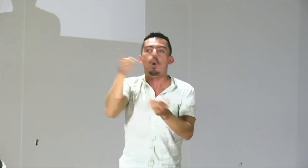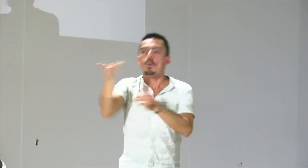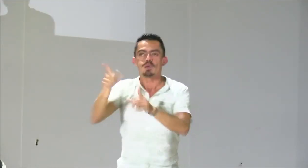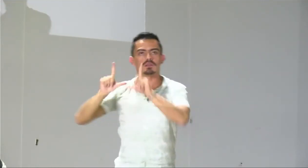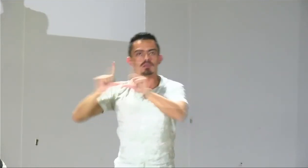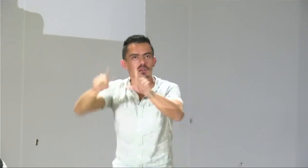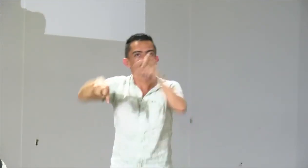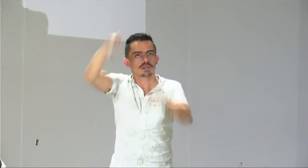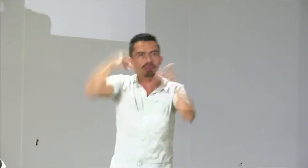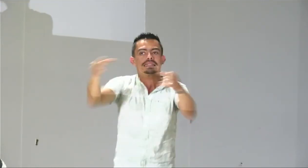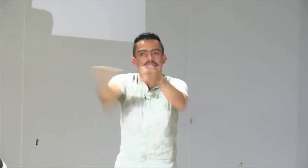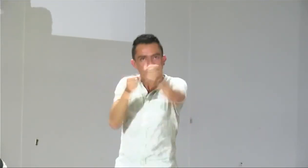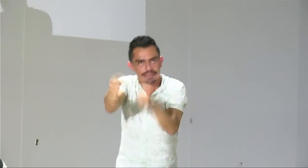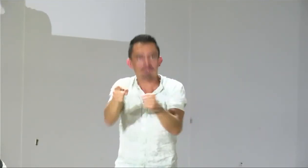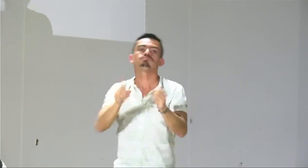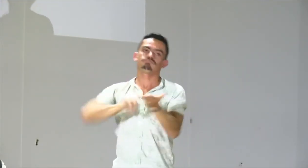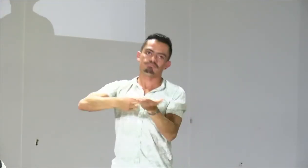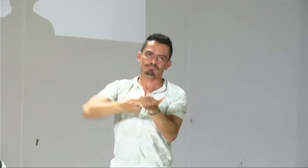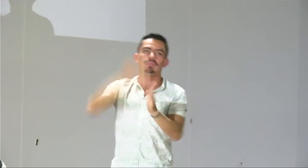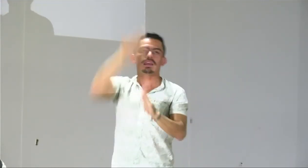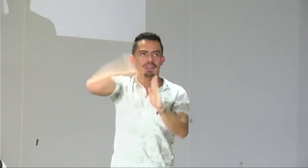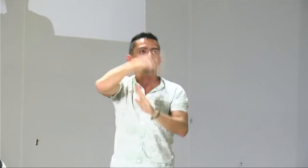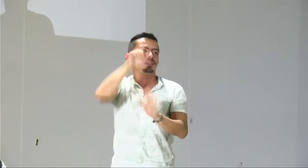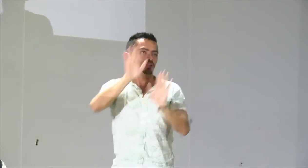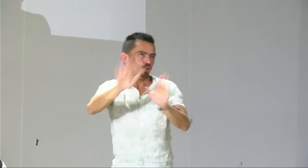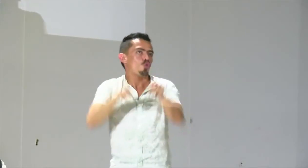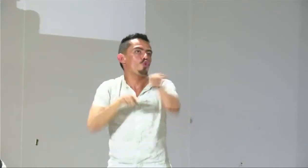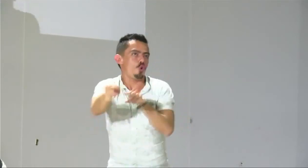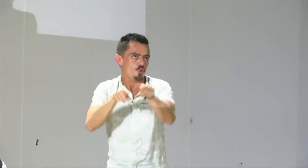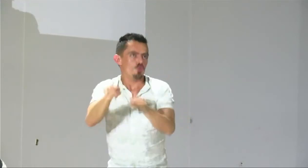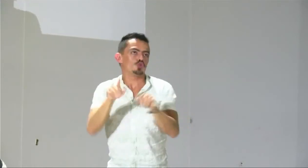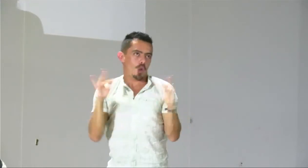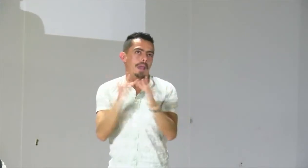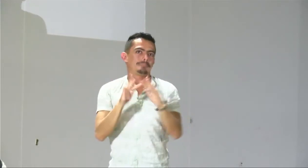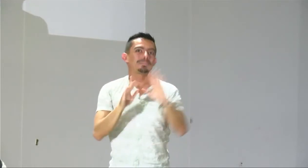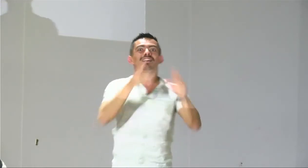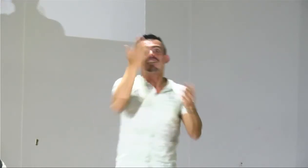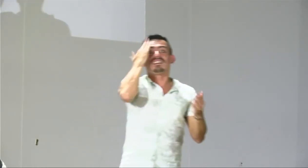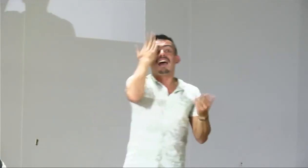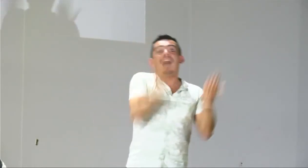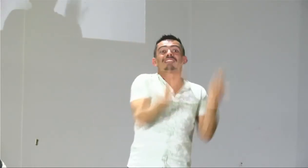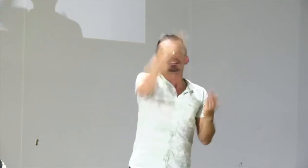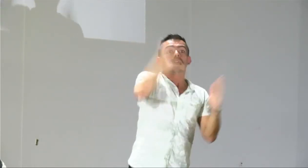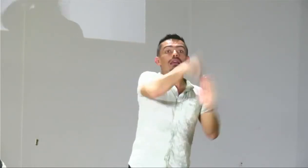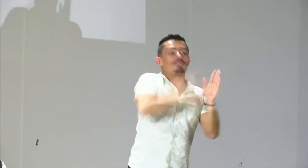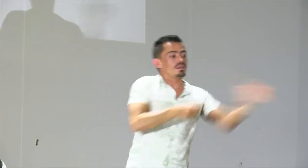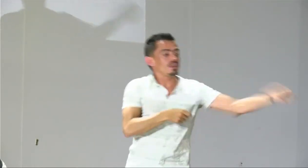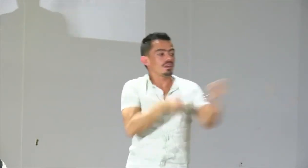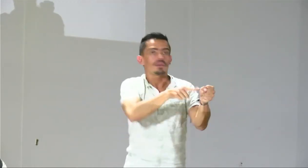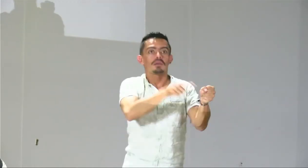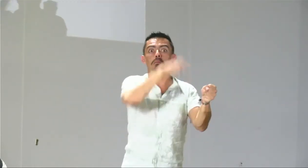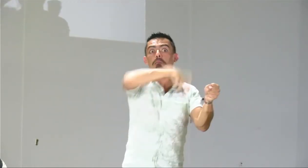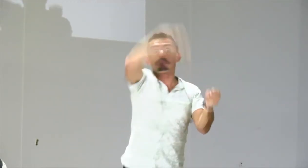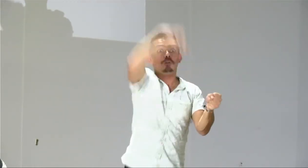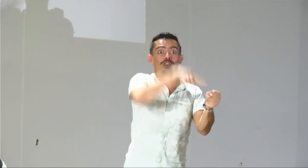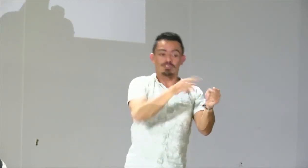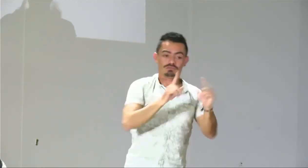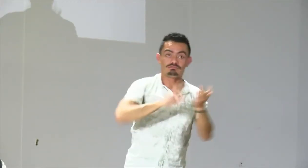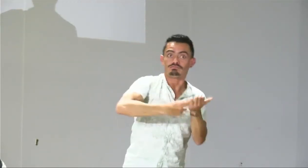para que haya también una formación de intérpretes profesionales y que puedan también contar ese tipo de intérpretes formados en estos equipos de traducción